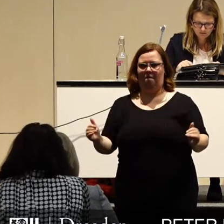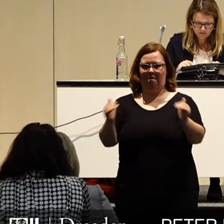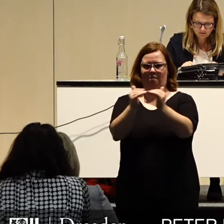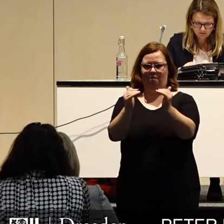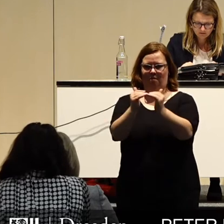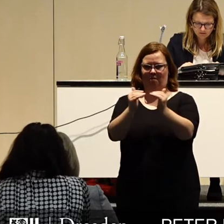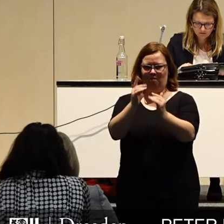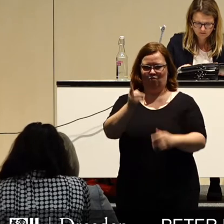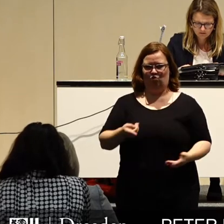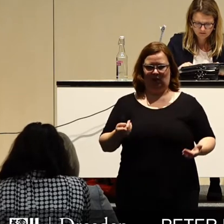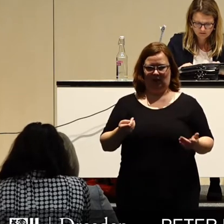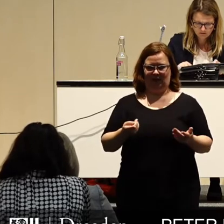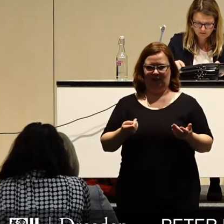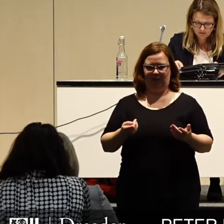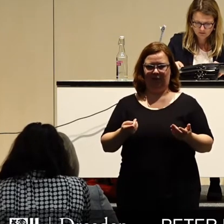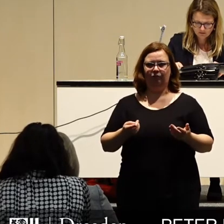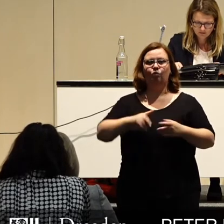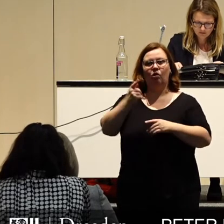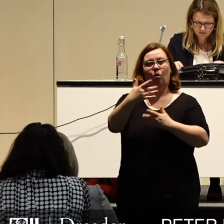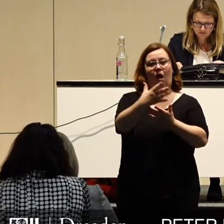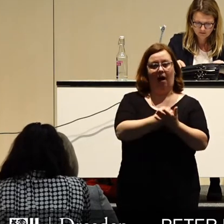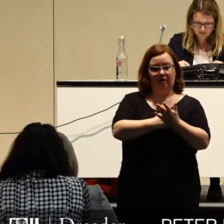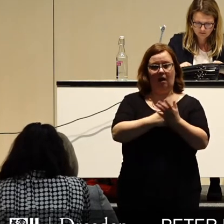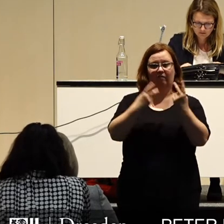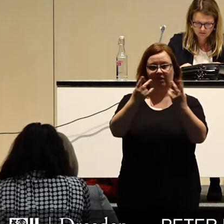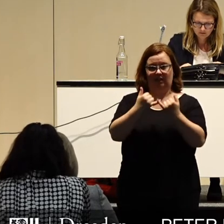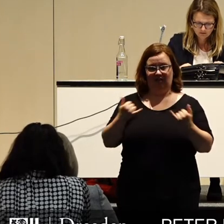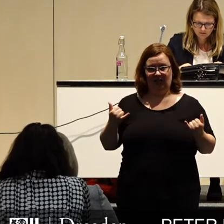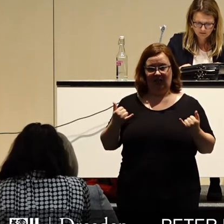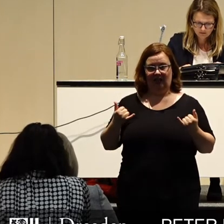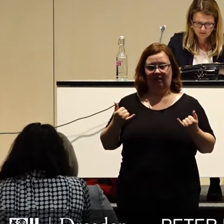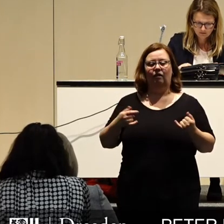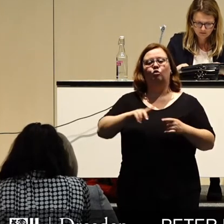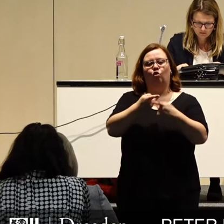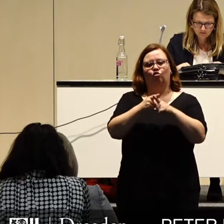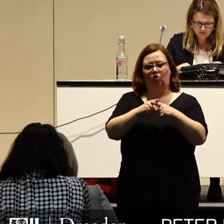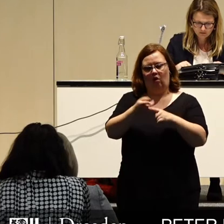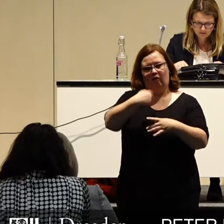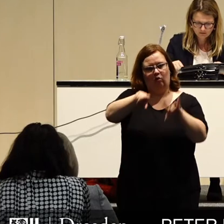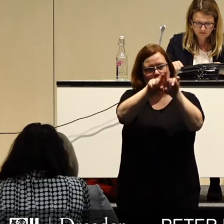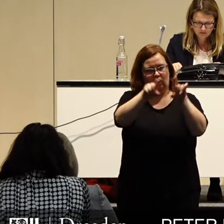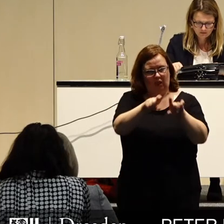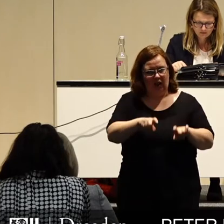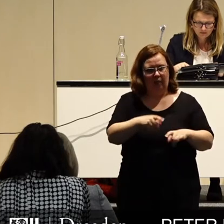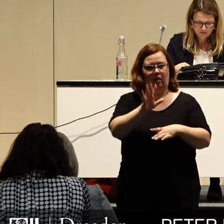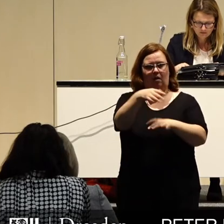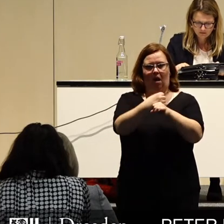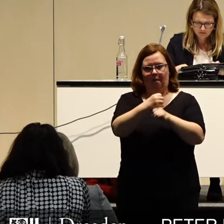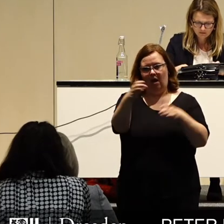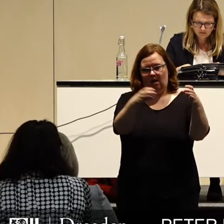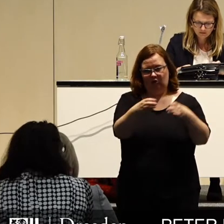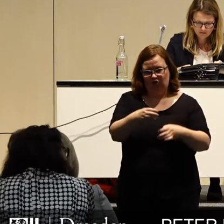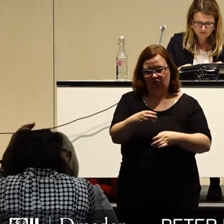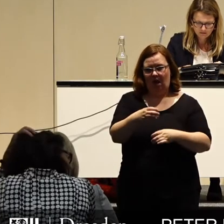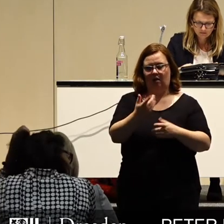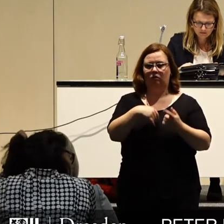komplett bestreiten können. Und Einnahmen erzielen wir in erster Linie durch die Steuern von Unternehmen, Arbeitern und Angestellten, sowie